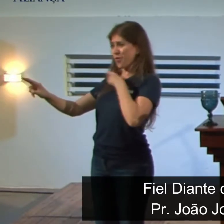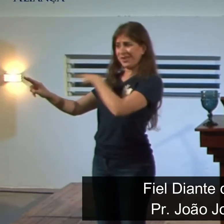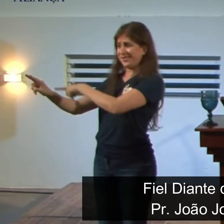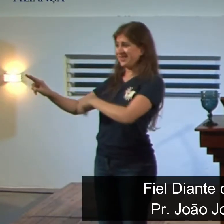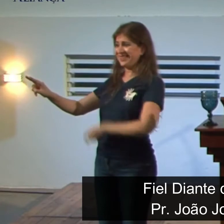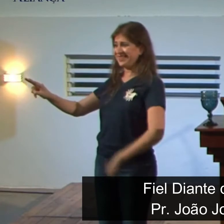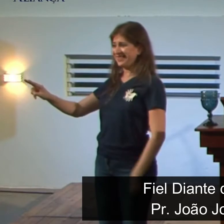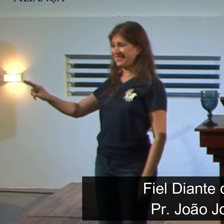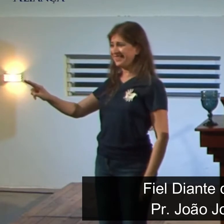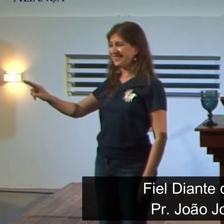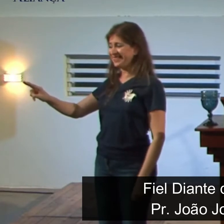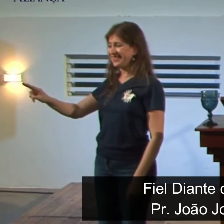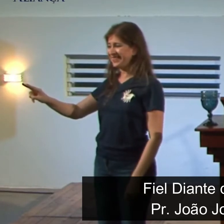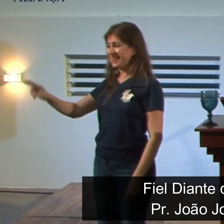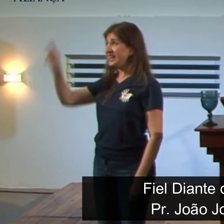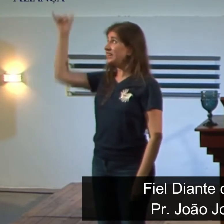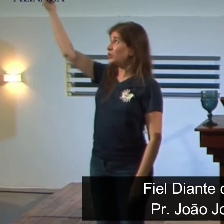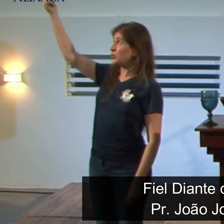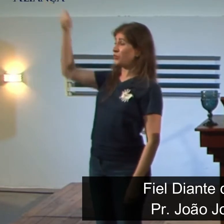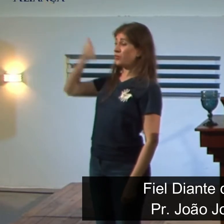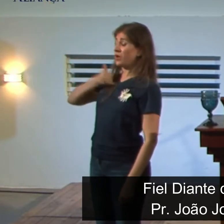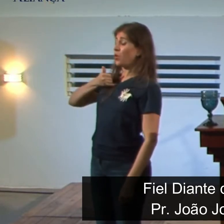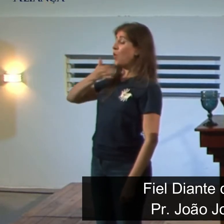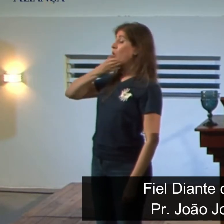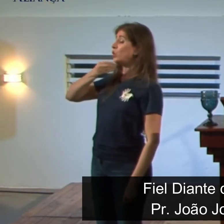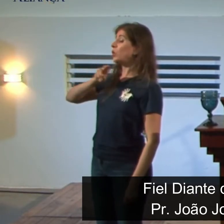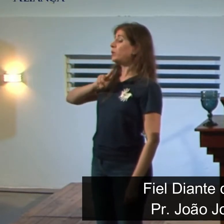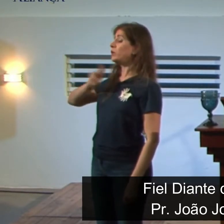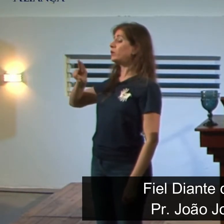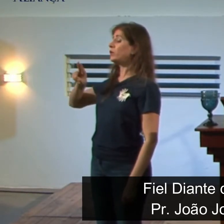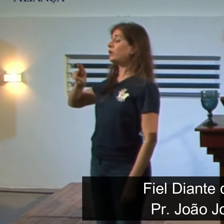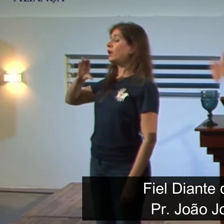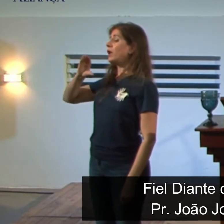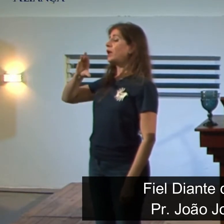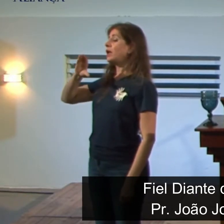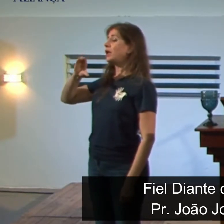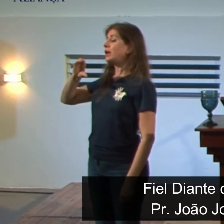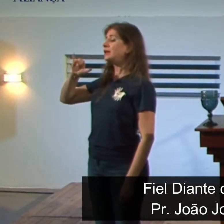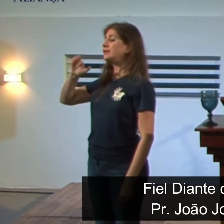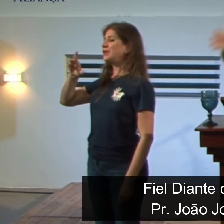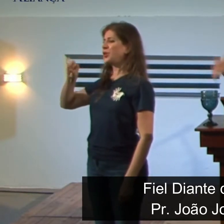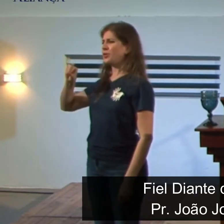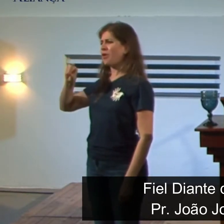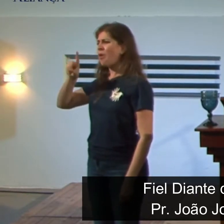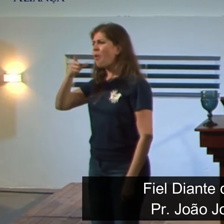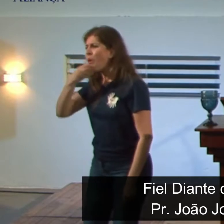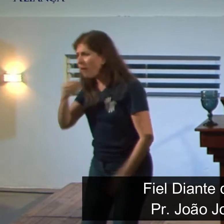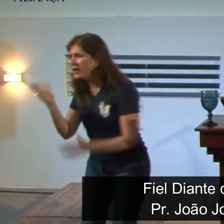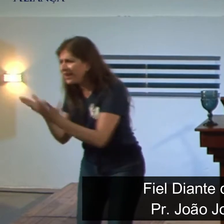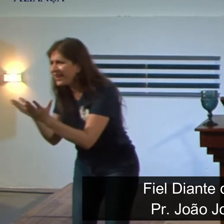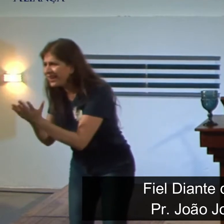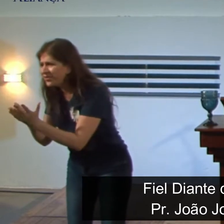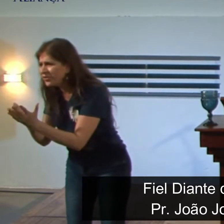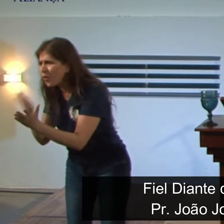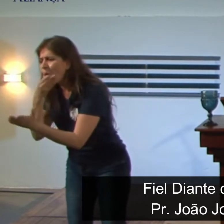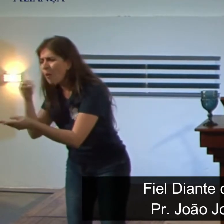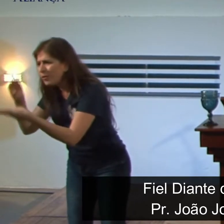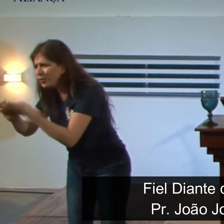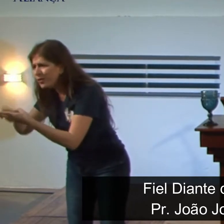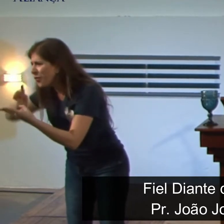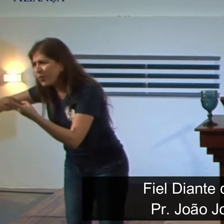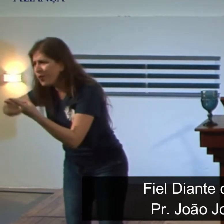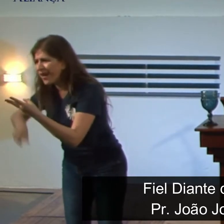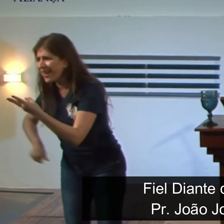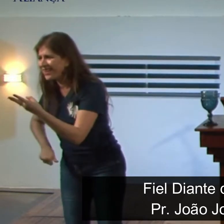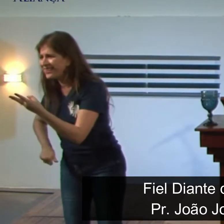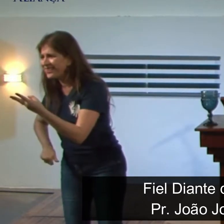dito, capítulo 45 de Isaías, que ele levantaria Ciro, Ciro não era crente, Ciro não era do povo judeu, mas ele